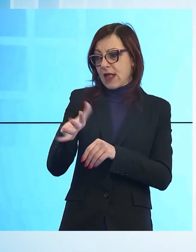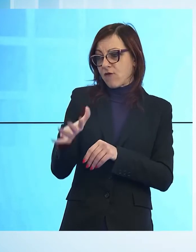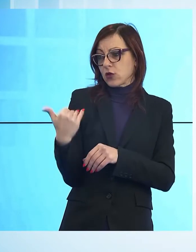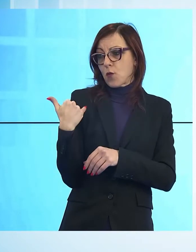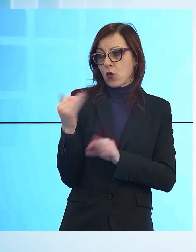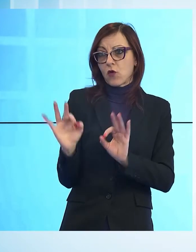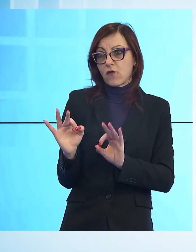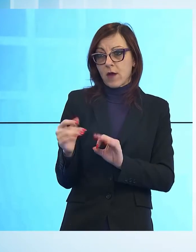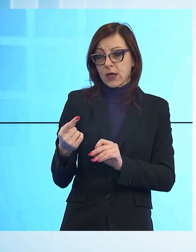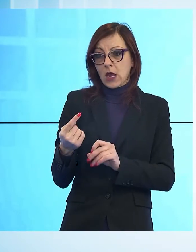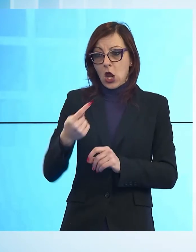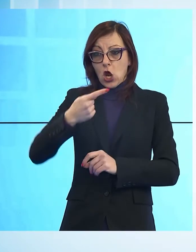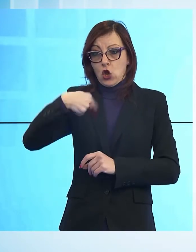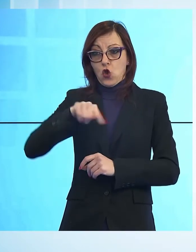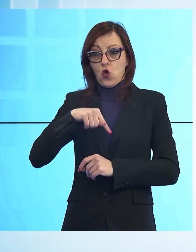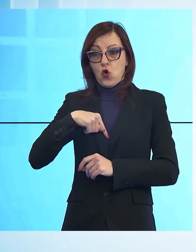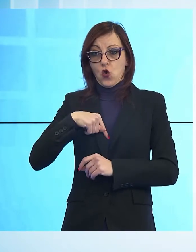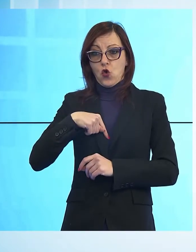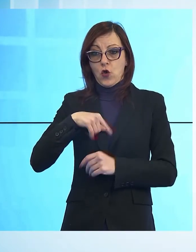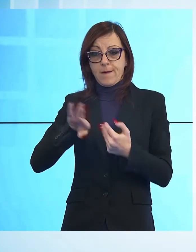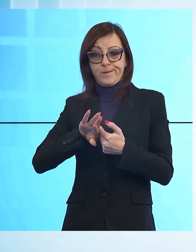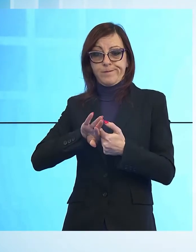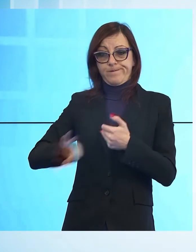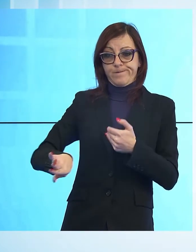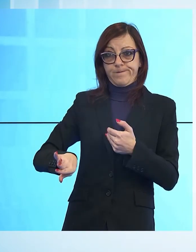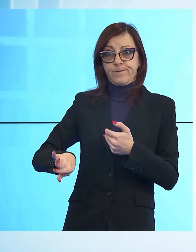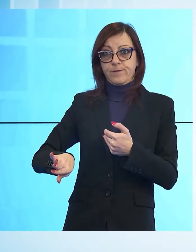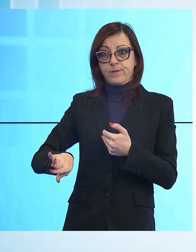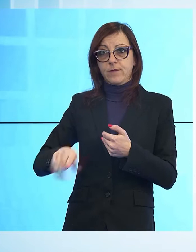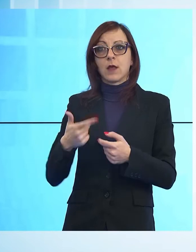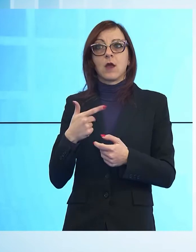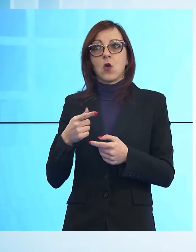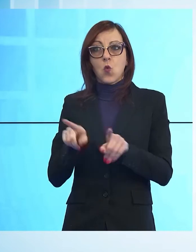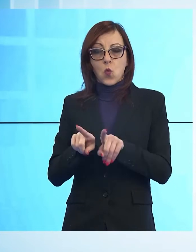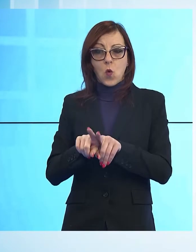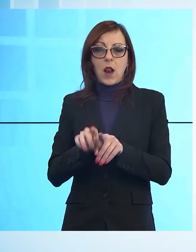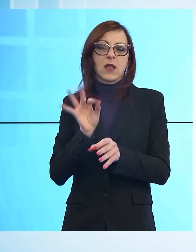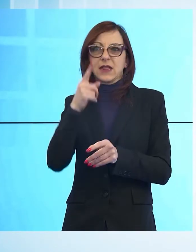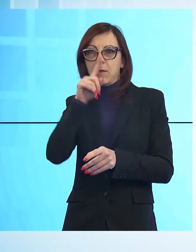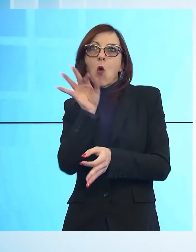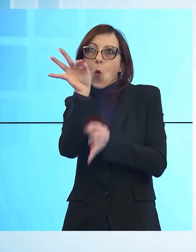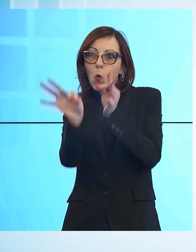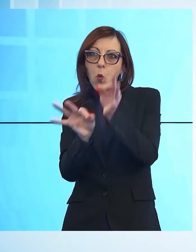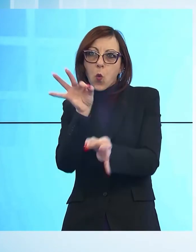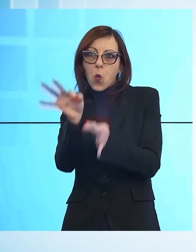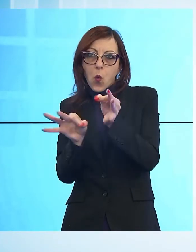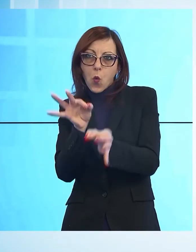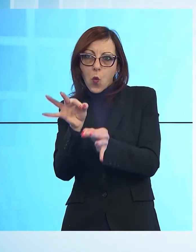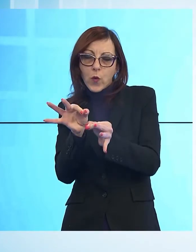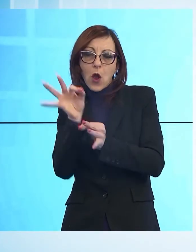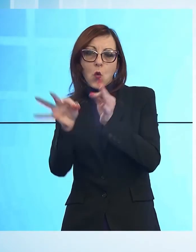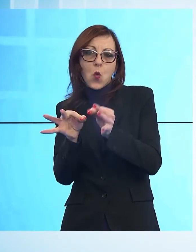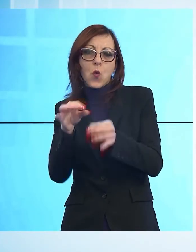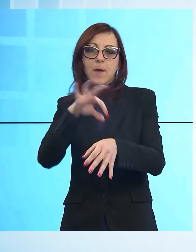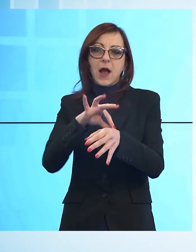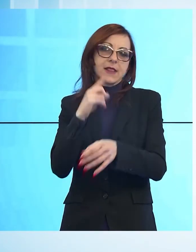noi mettiamo in campo la cura e come è emerso la cura è sicuramente migliore del malanno. Ma in prospettiva